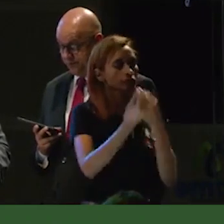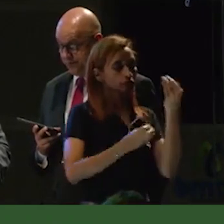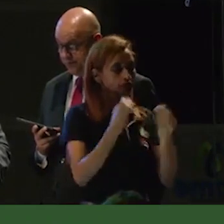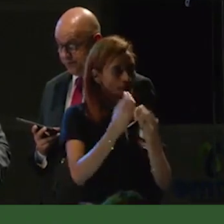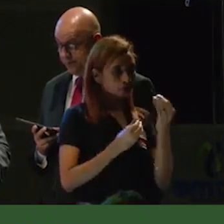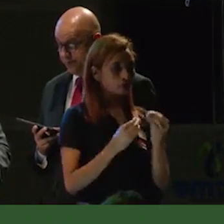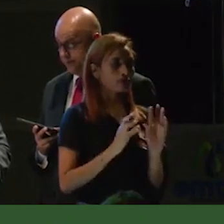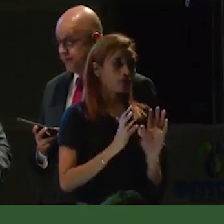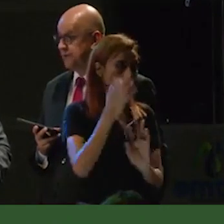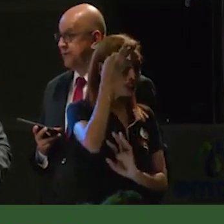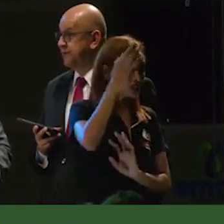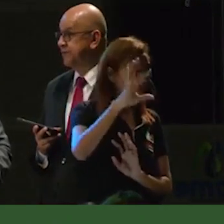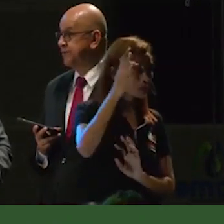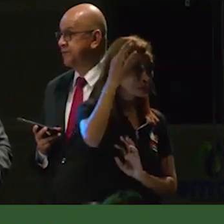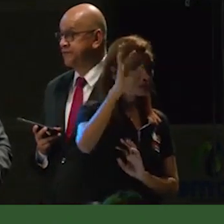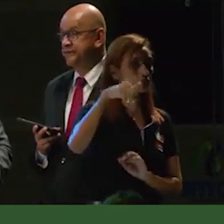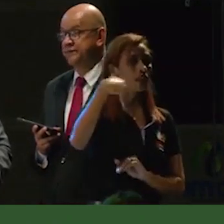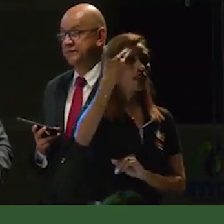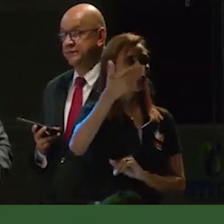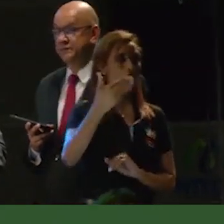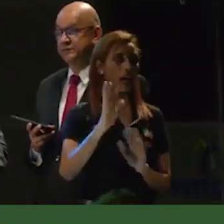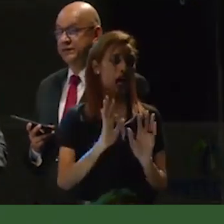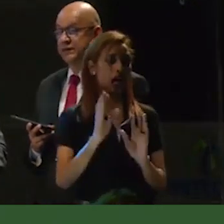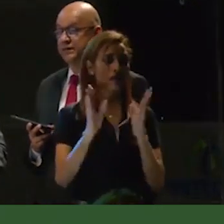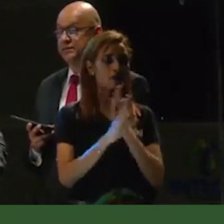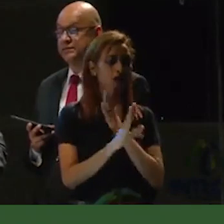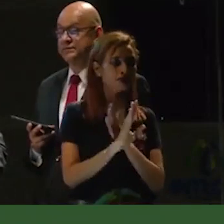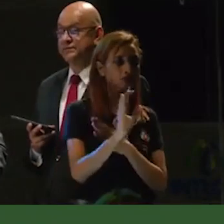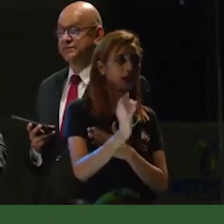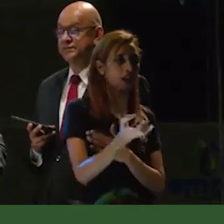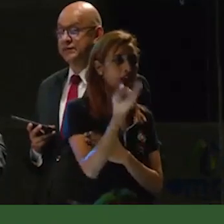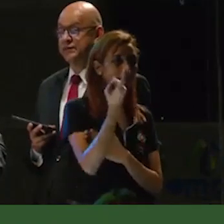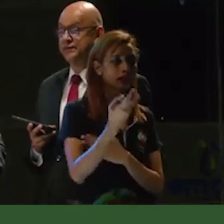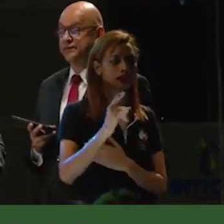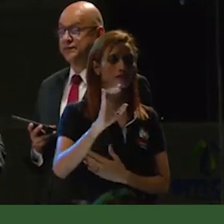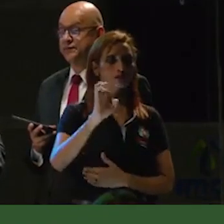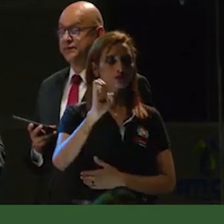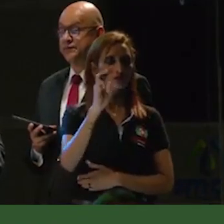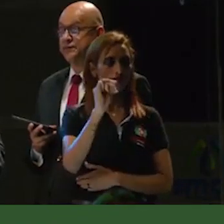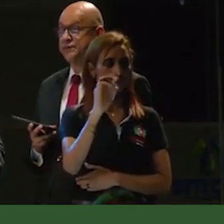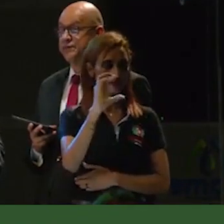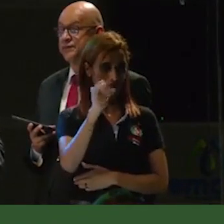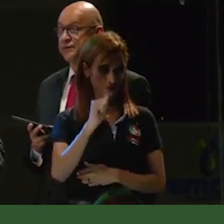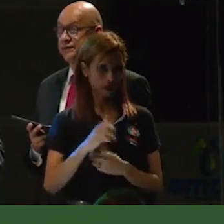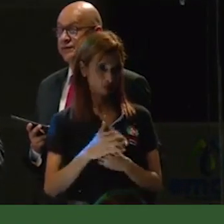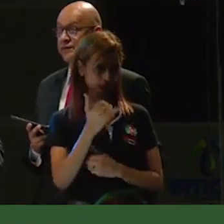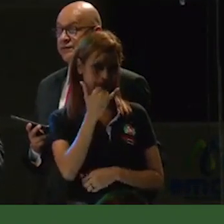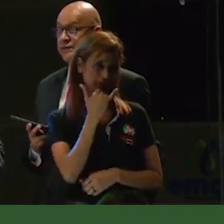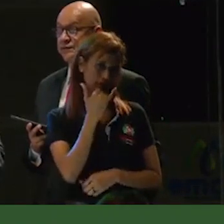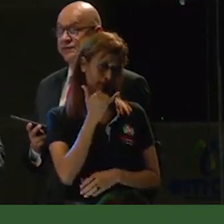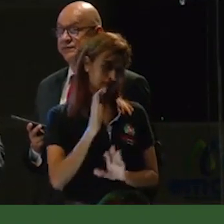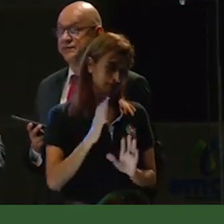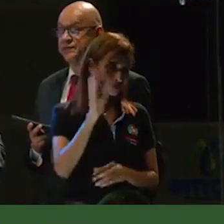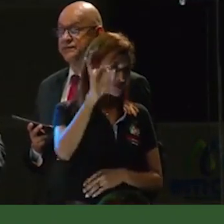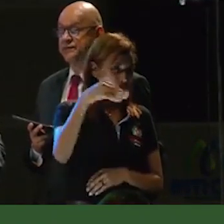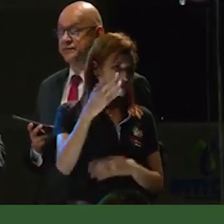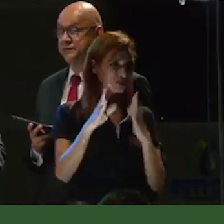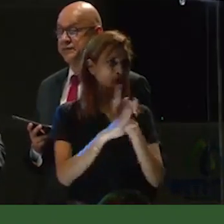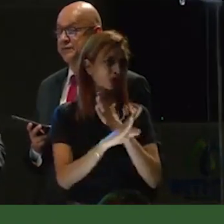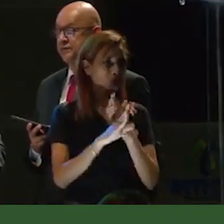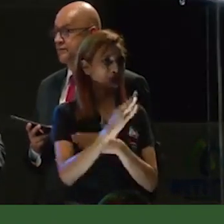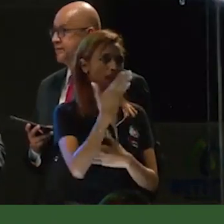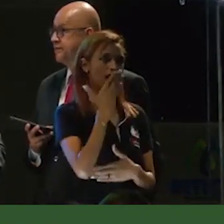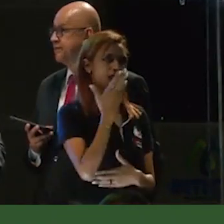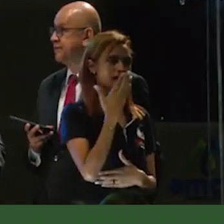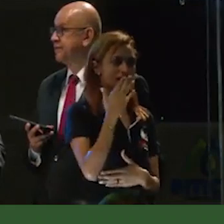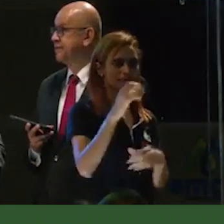riesgo de un posible desequilibrio contractual que a futuro reclamará el socio privado, lo cual sería nocivo para nuestro municipio y